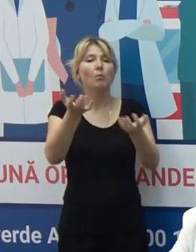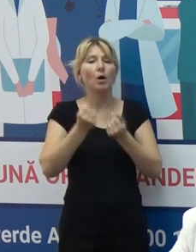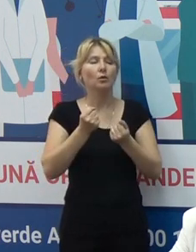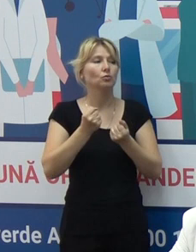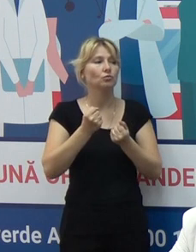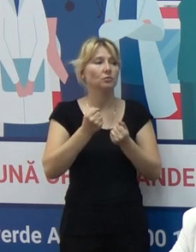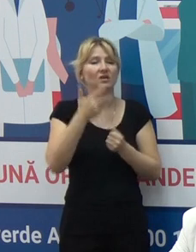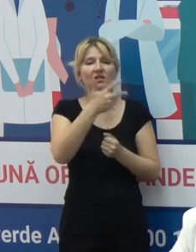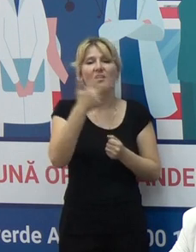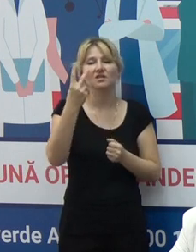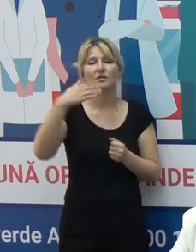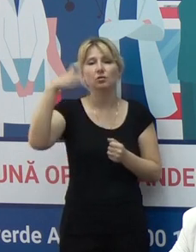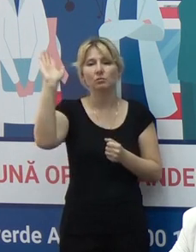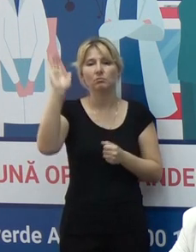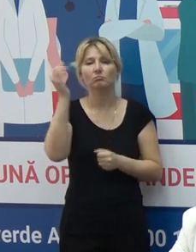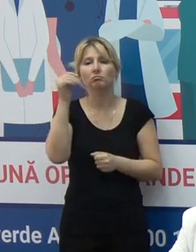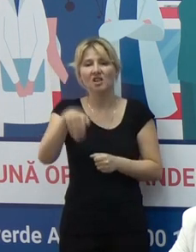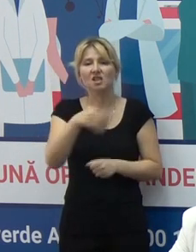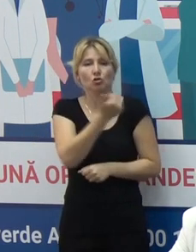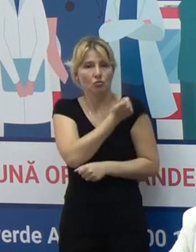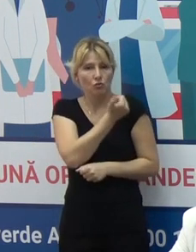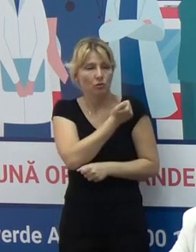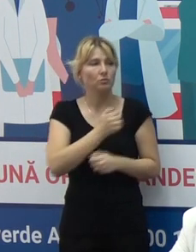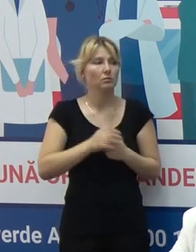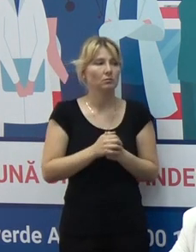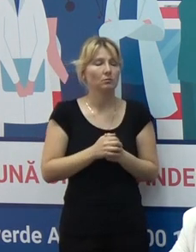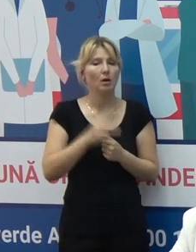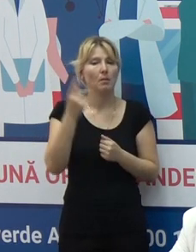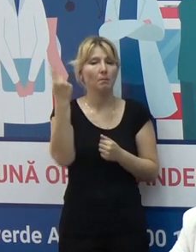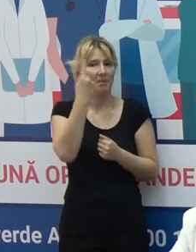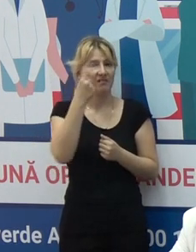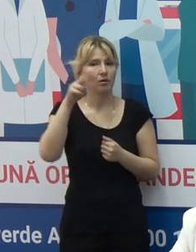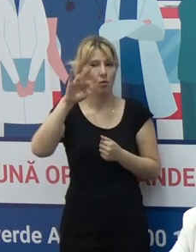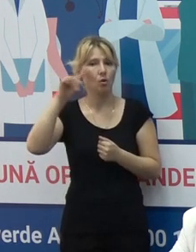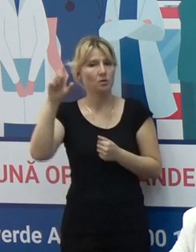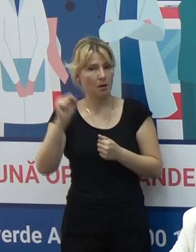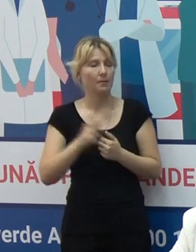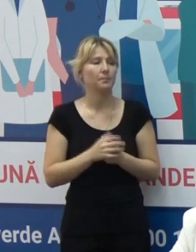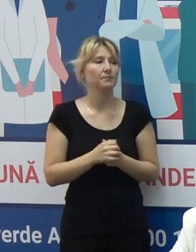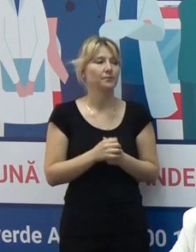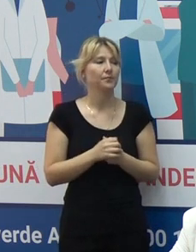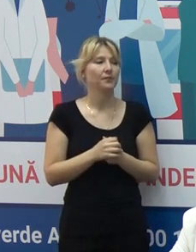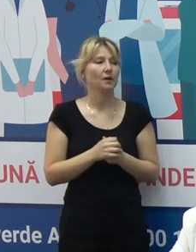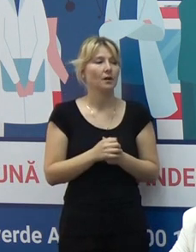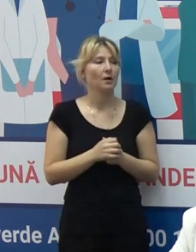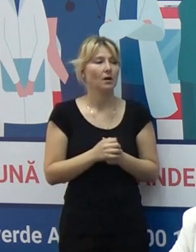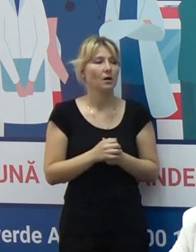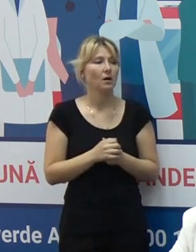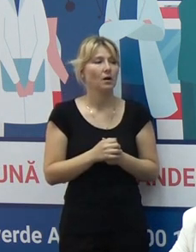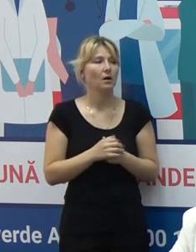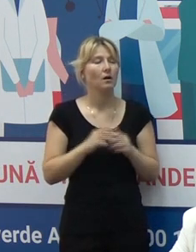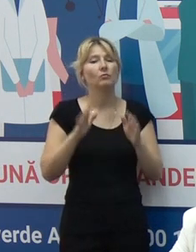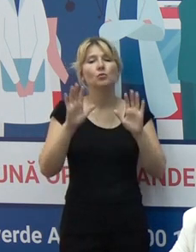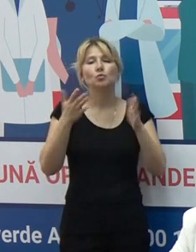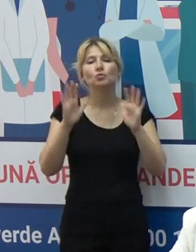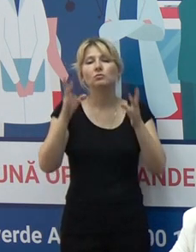peste 32.000 de doze de vaccin pentru doza 1. Deci, cazurile